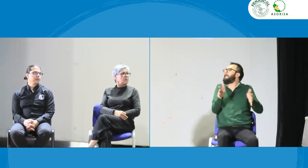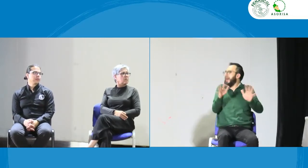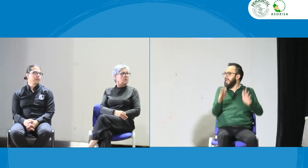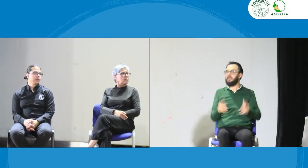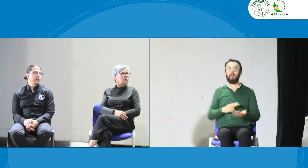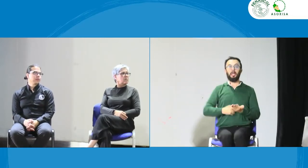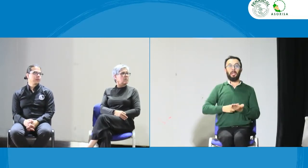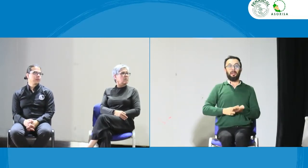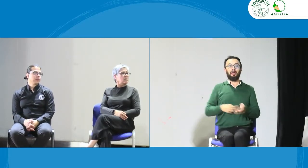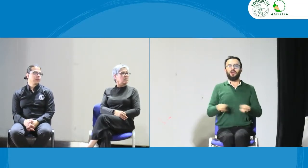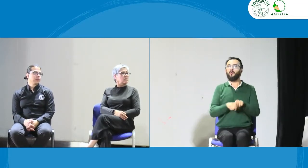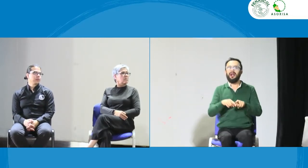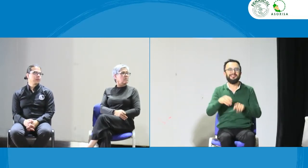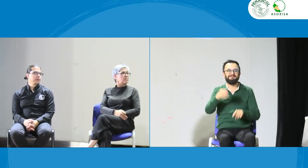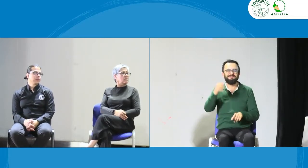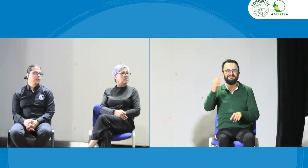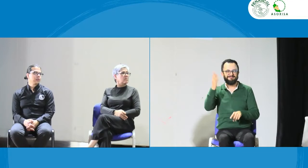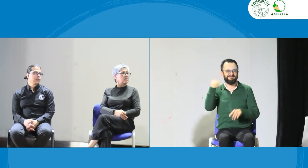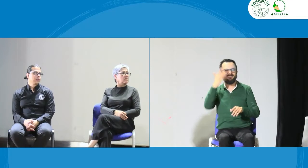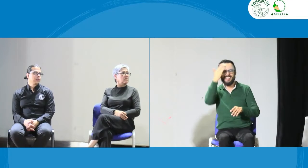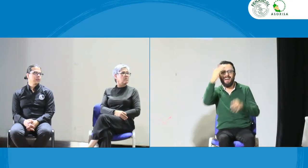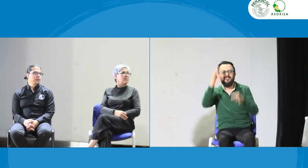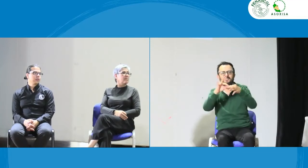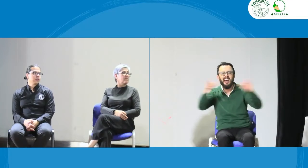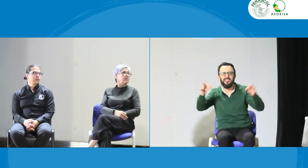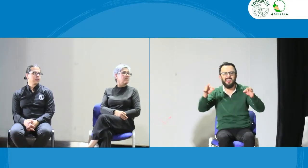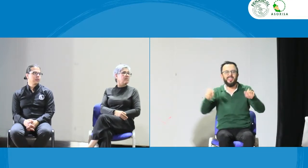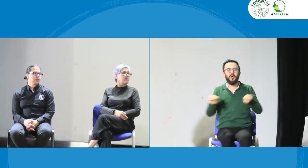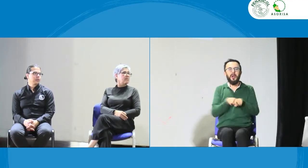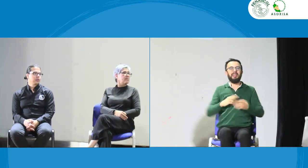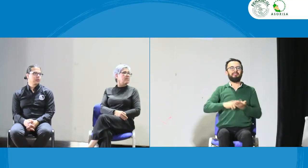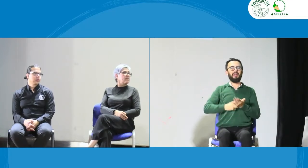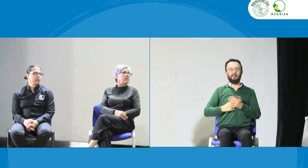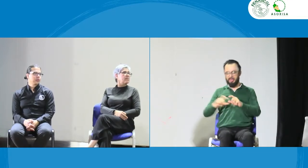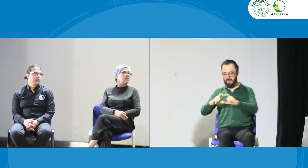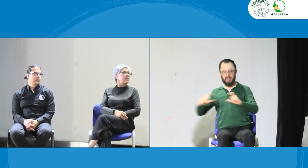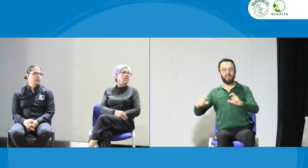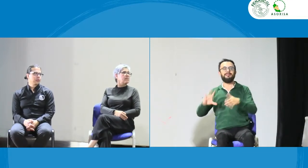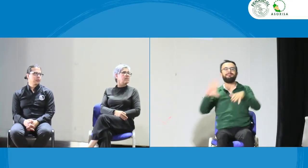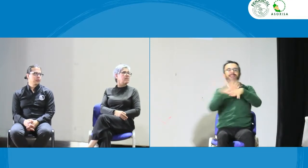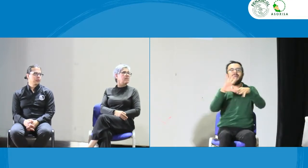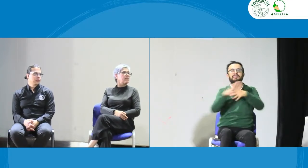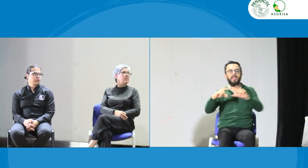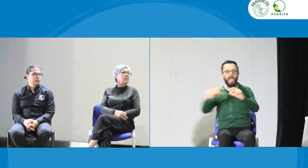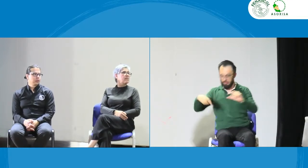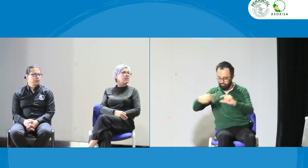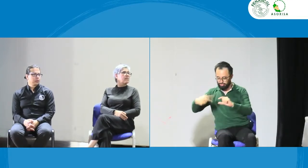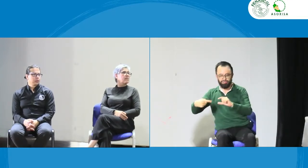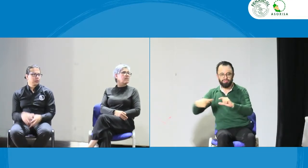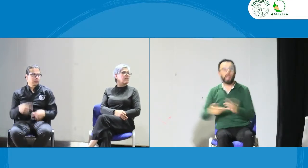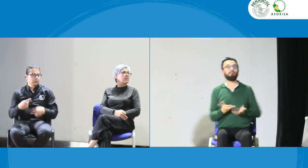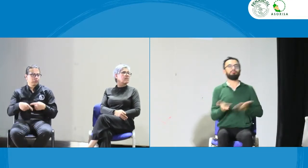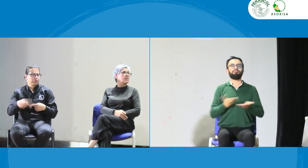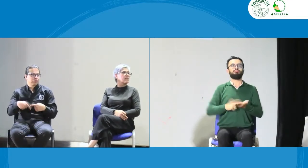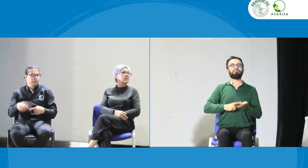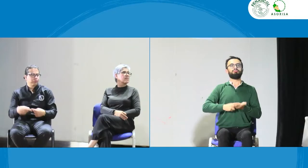el intérprete es un robot sino que la frase que se estaba mencionando previamente es que del intérprete taxímetro.